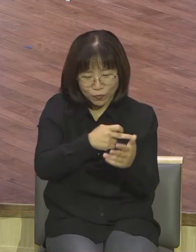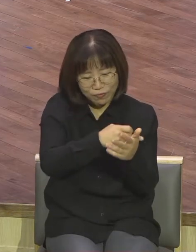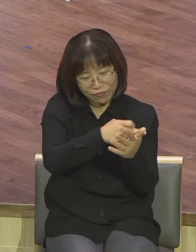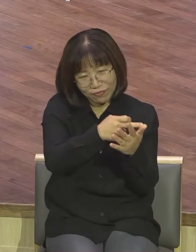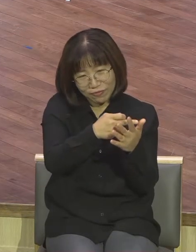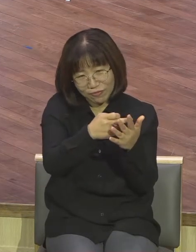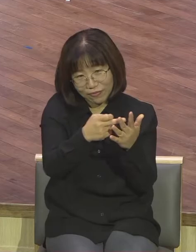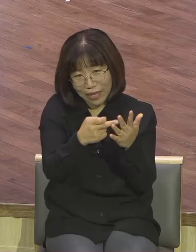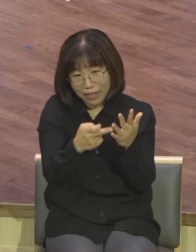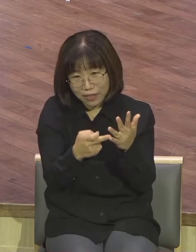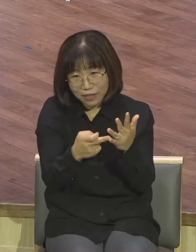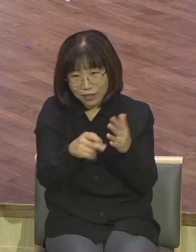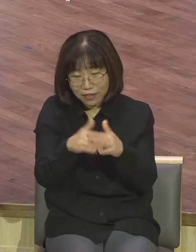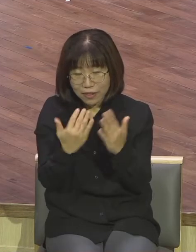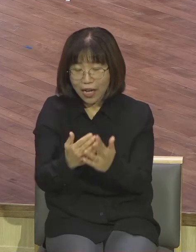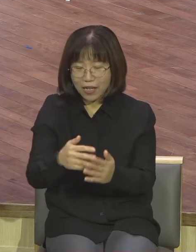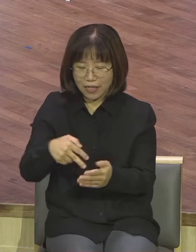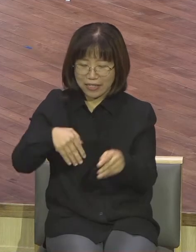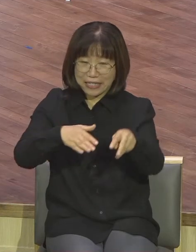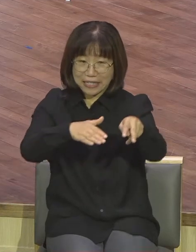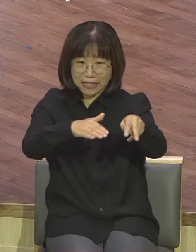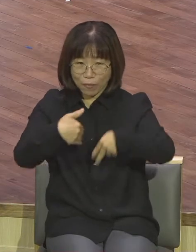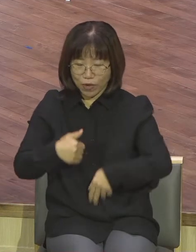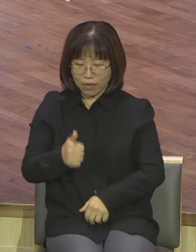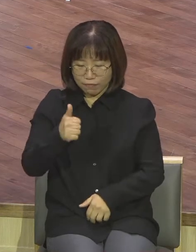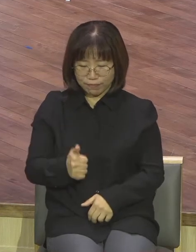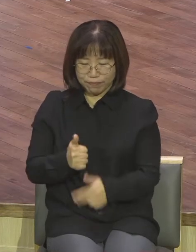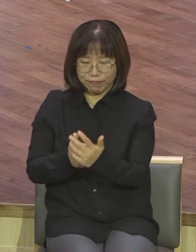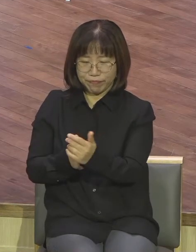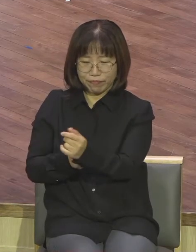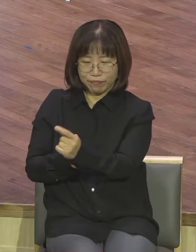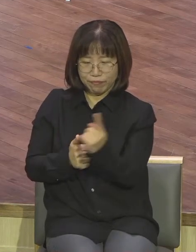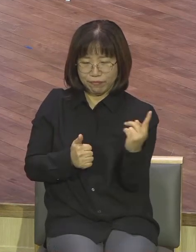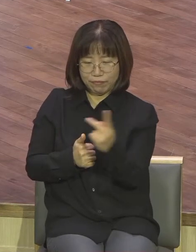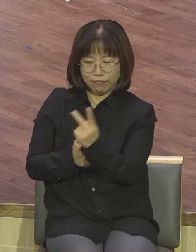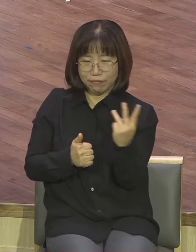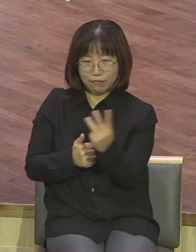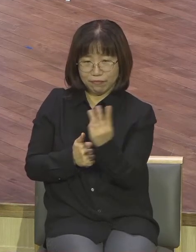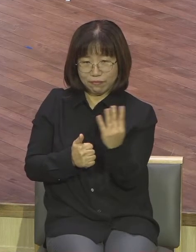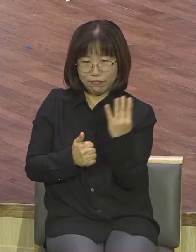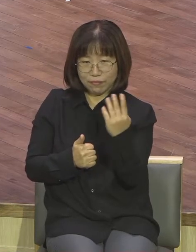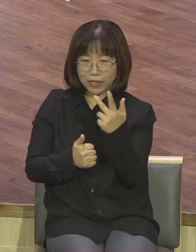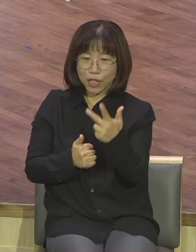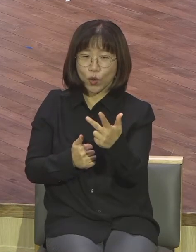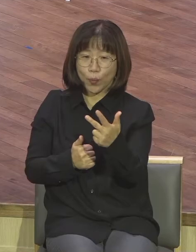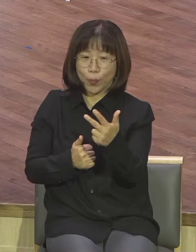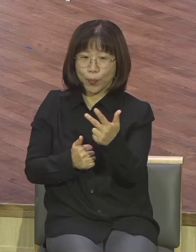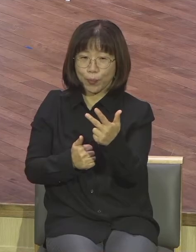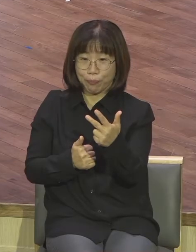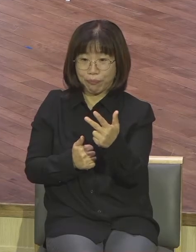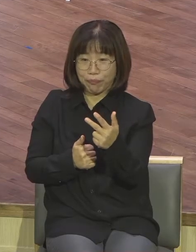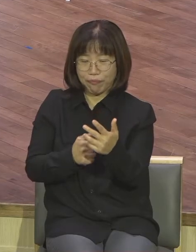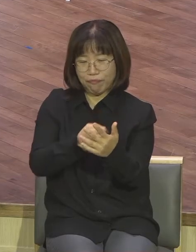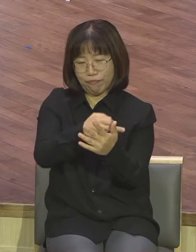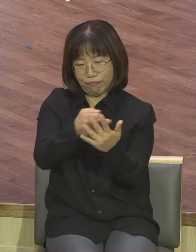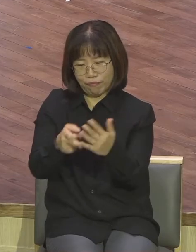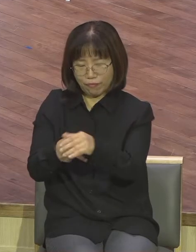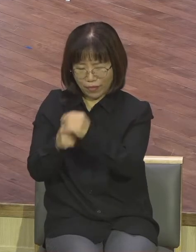지나갑니다 그런데 그 자리에 있던 일곱 명이 다 지나갔음에도 불구하고 하나님의